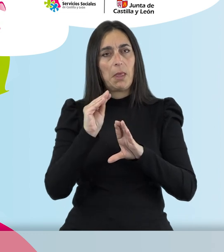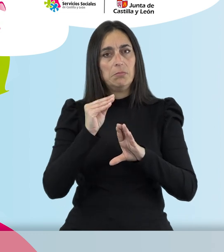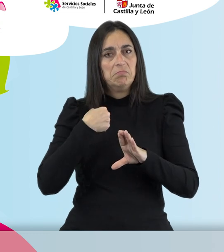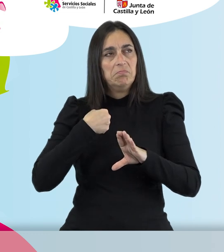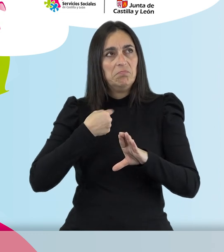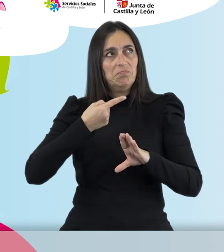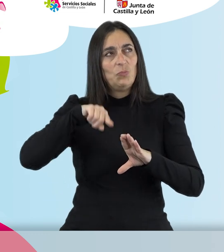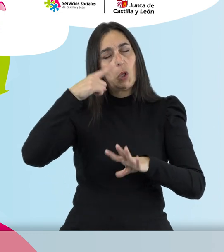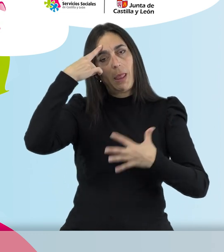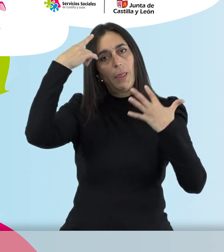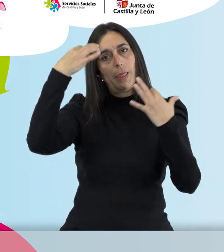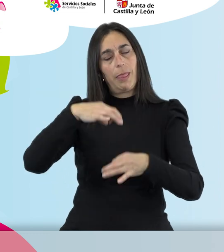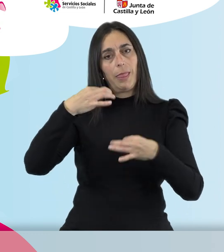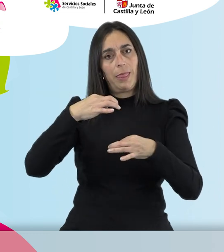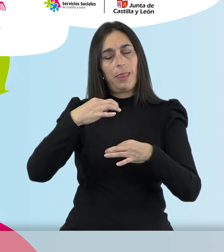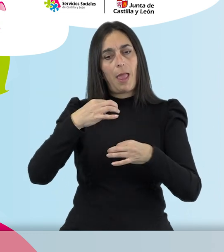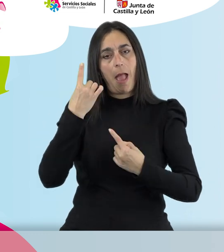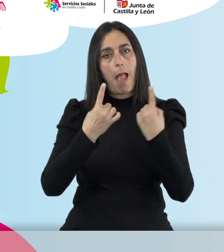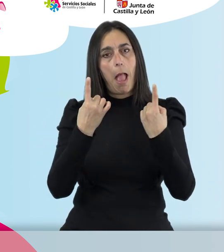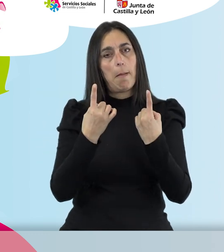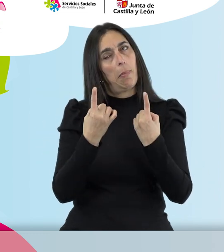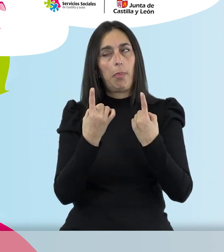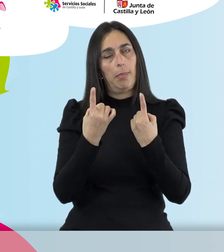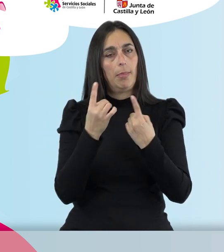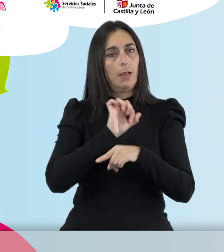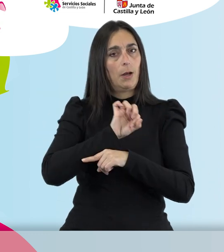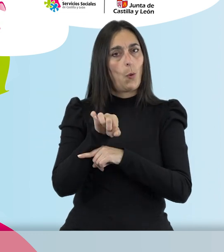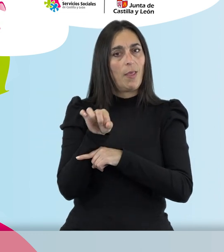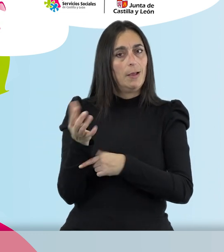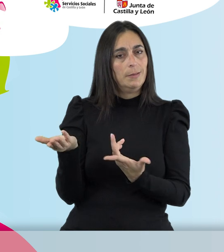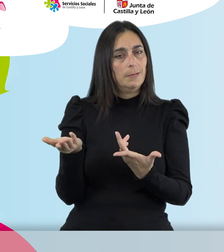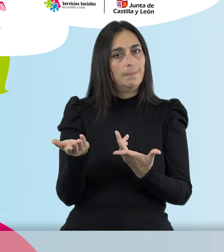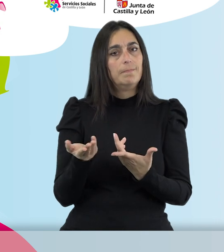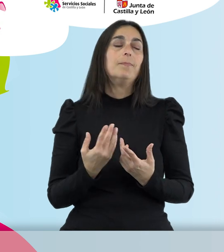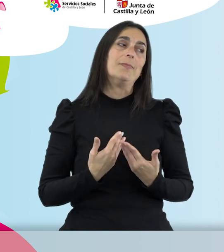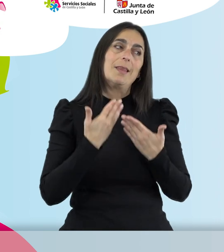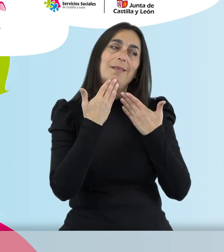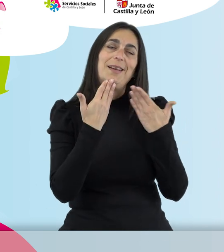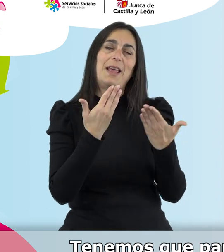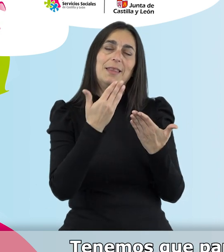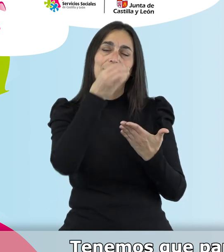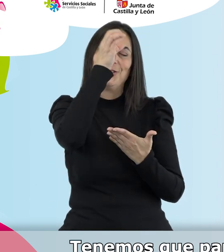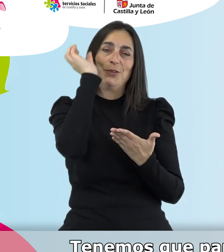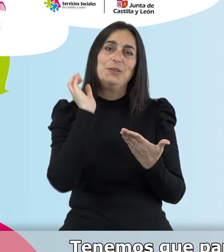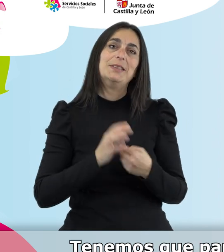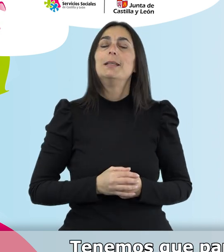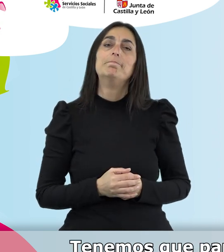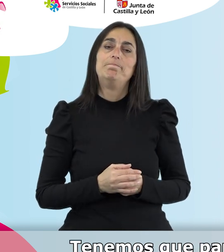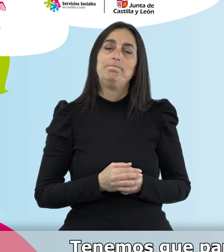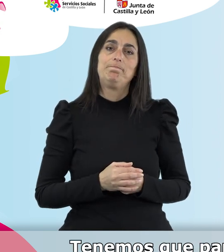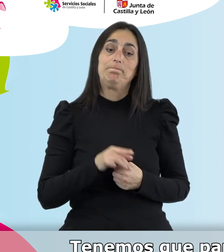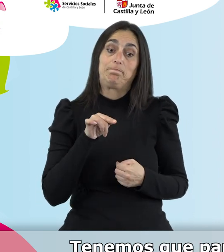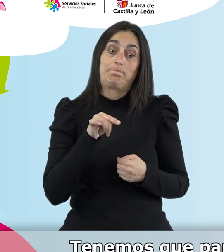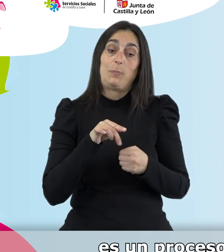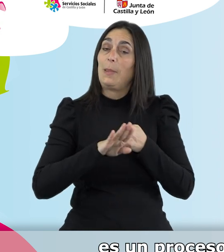conscientes y que tal vez descuidamos un poco? Bueno, pues muchas gracias, Concha. Tenemos que partir de la